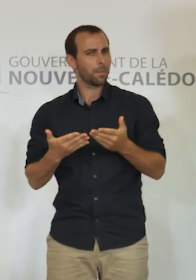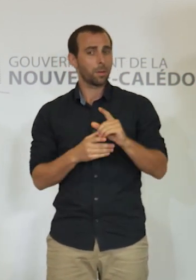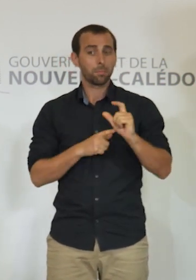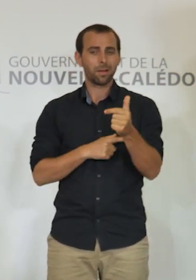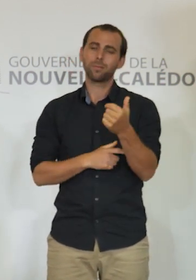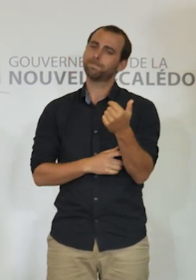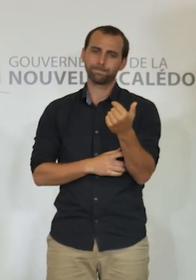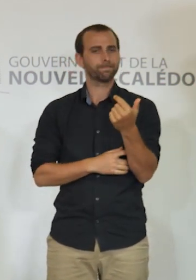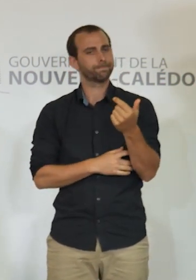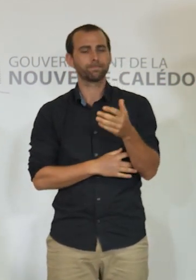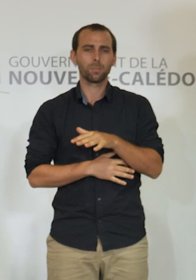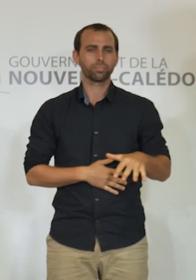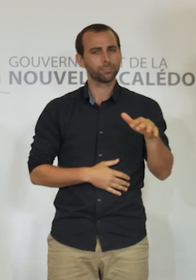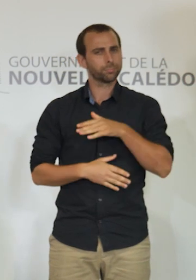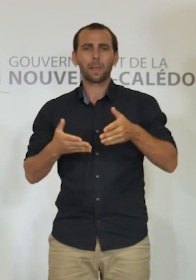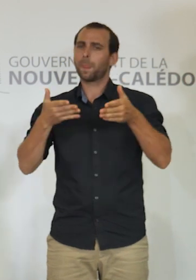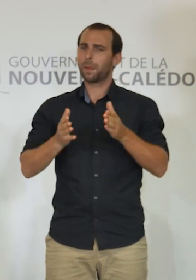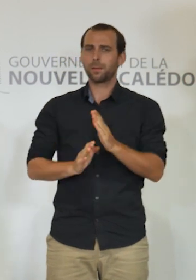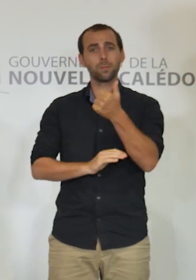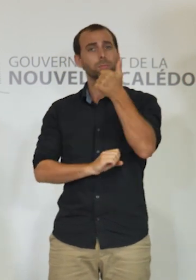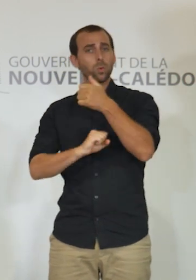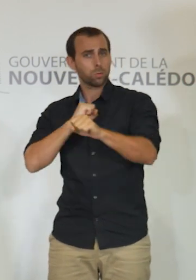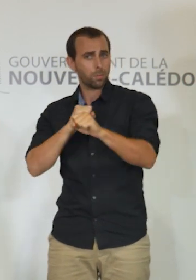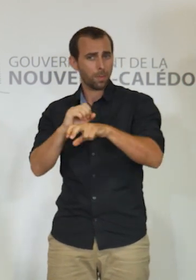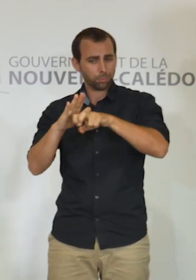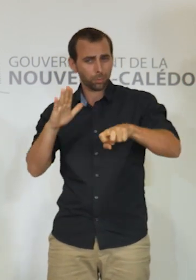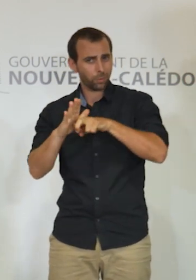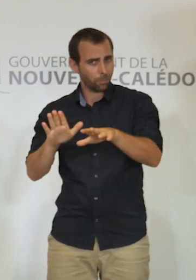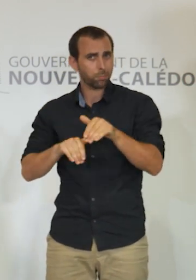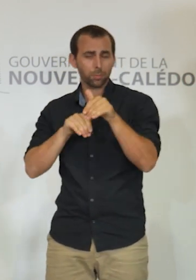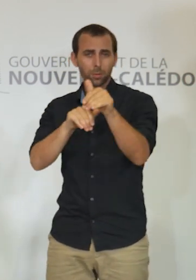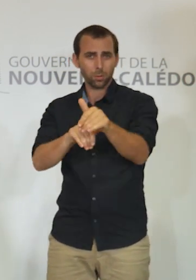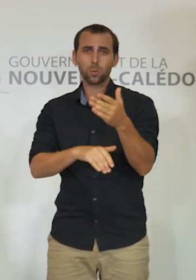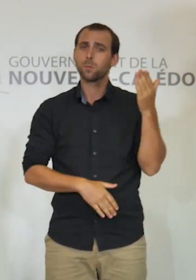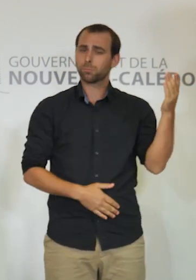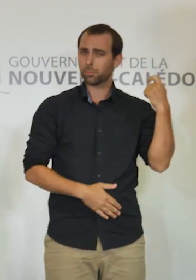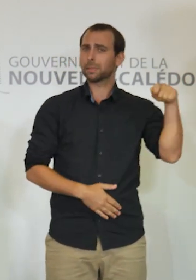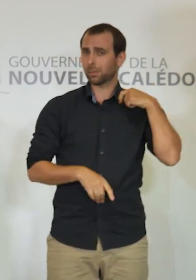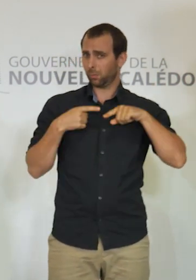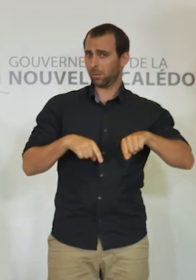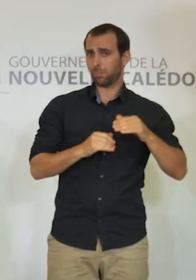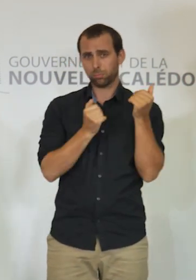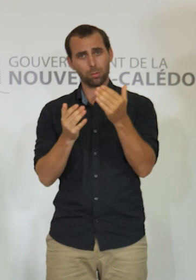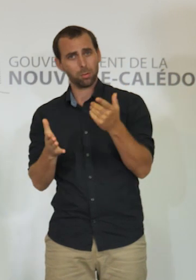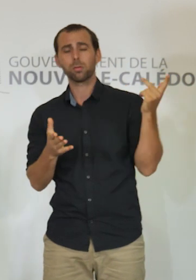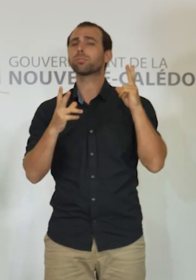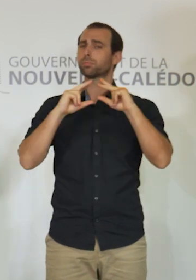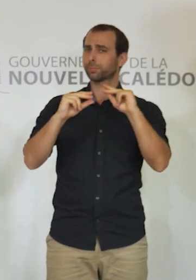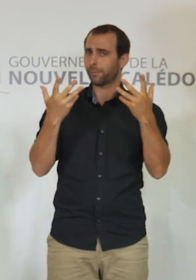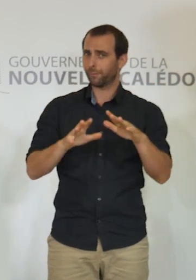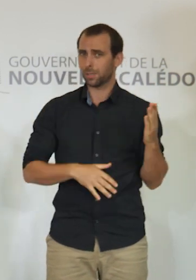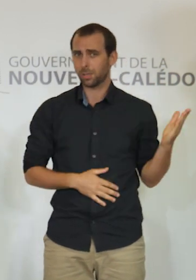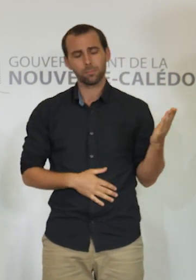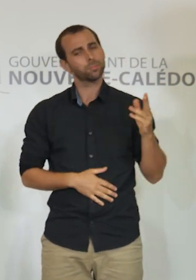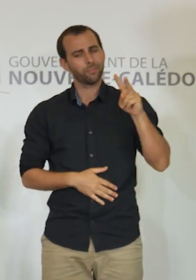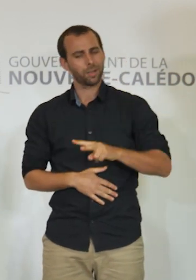de la très grande majorité des mesures de confinement que le président du gouvernement a proposé et vient de détailler, cette prolongation s